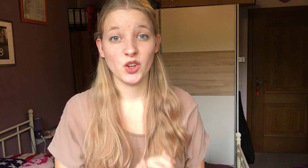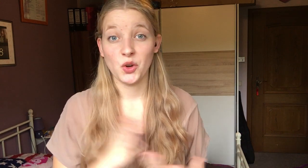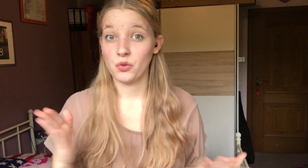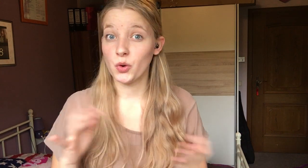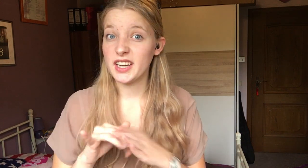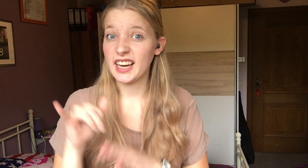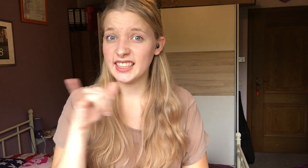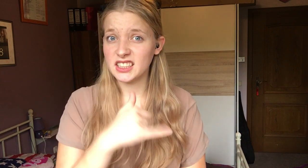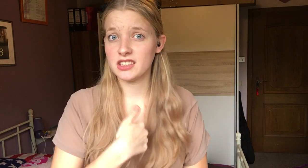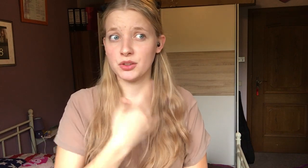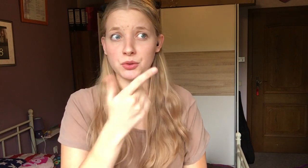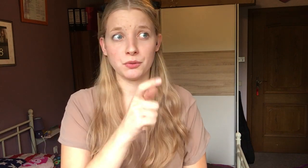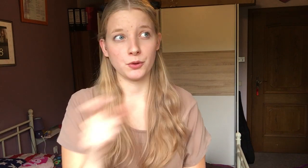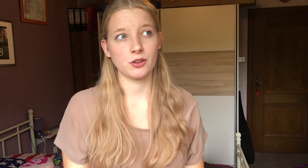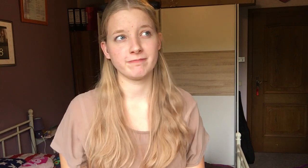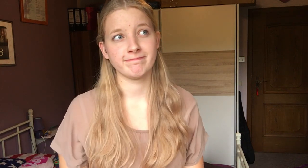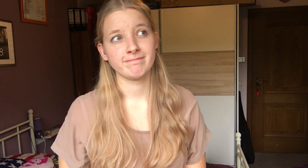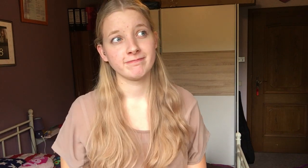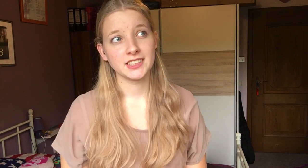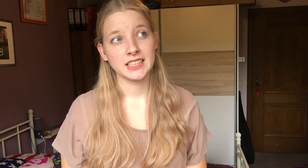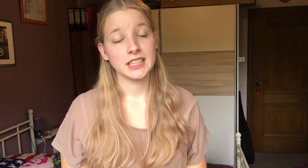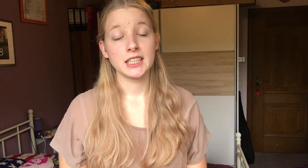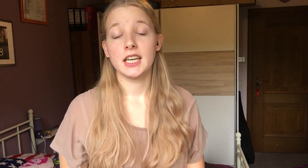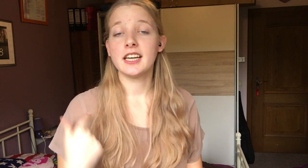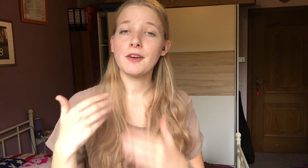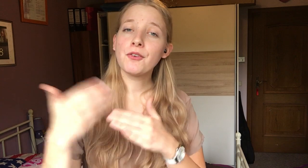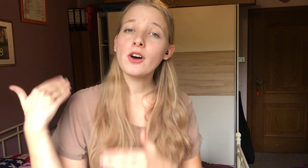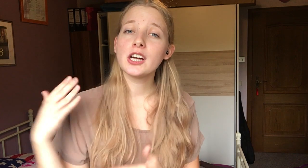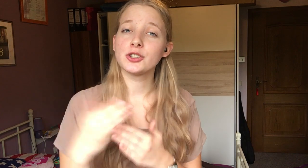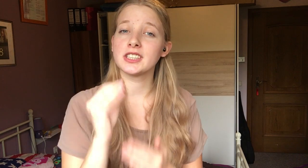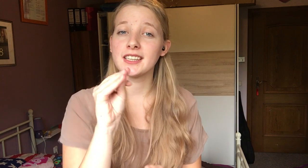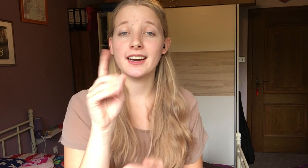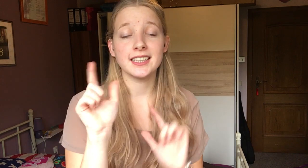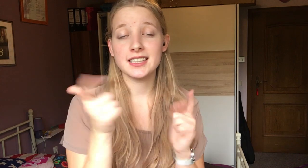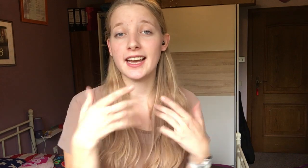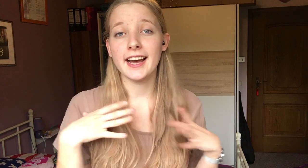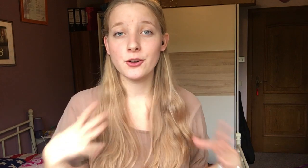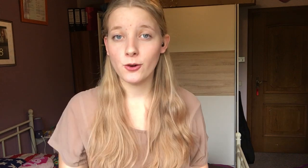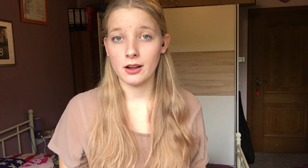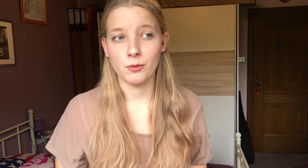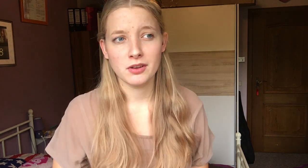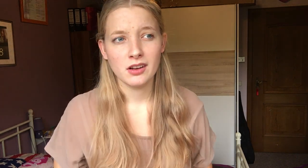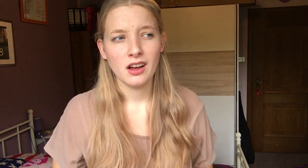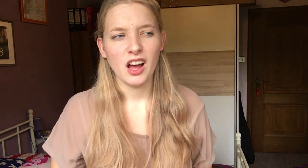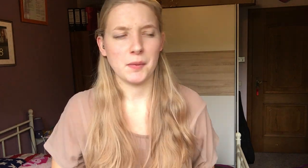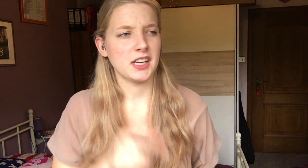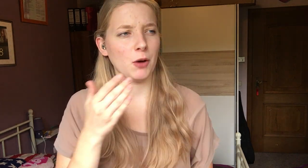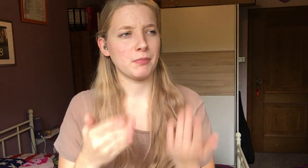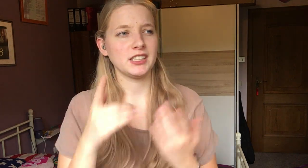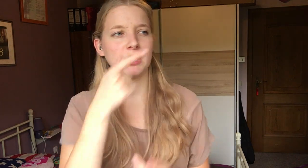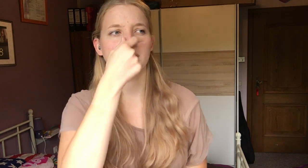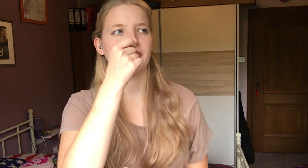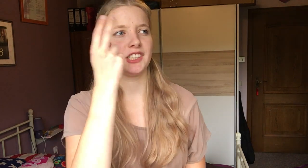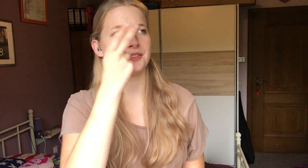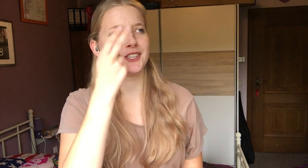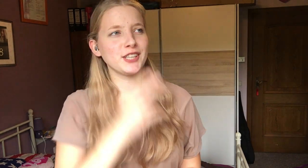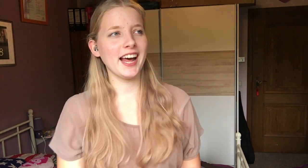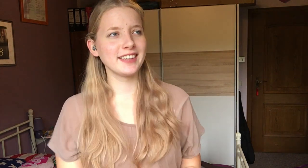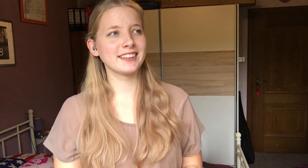Ja, wohin reise ich für fünf Wochen? Es hat vorher schon gesagt, es ist kein Urlaub, aber ich glaube, manche haben es falsch verstanden.